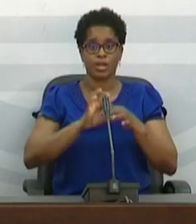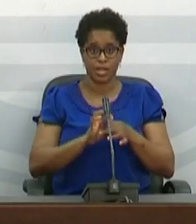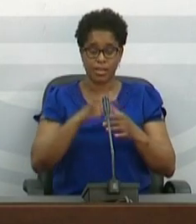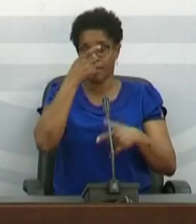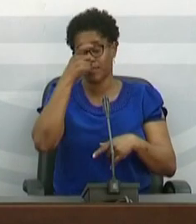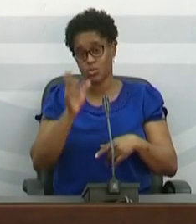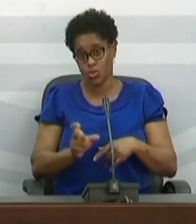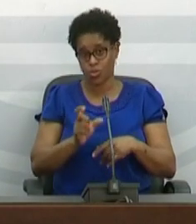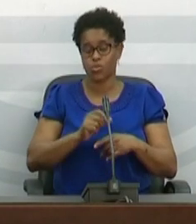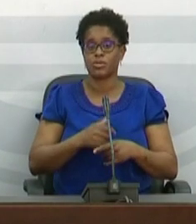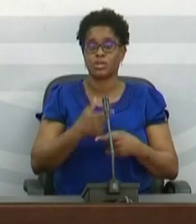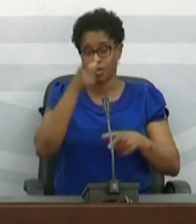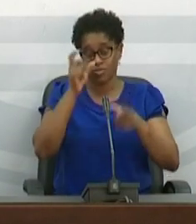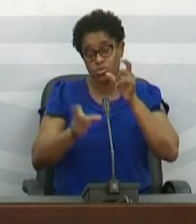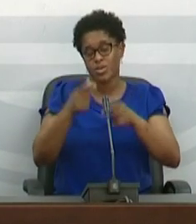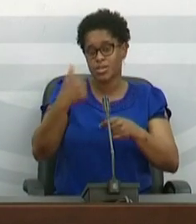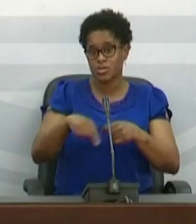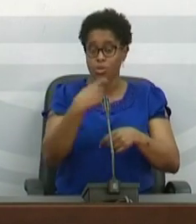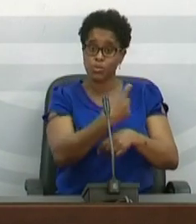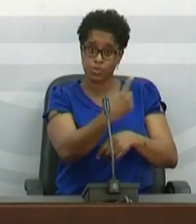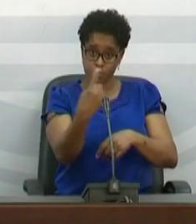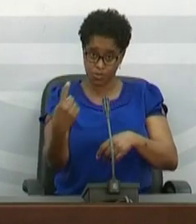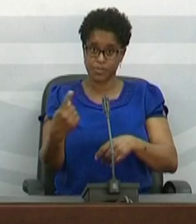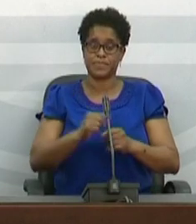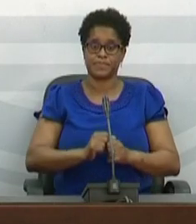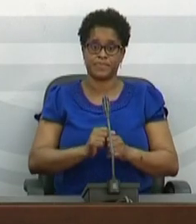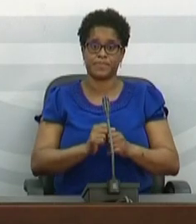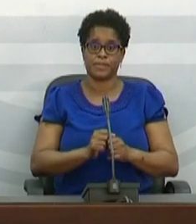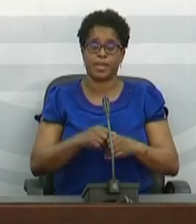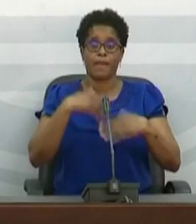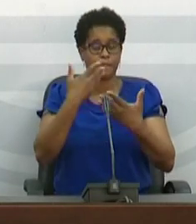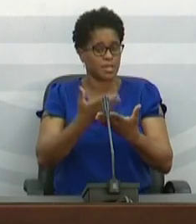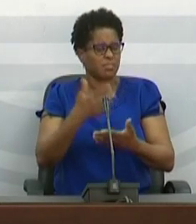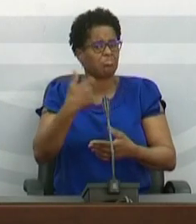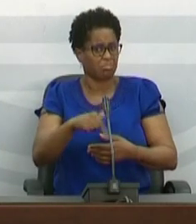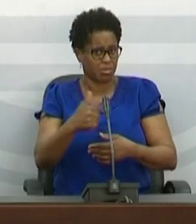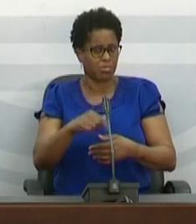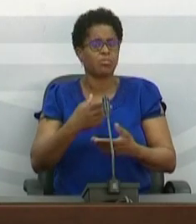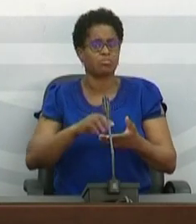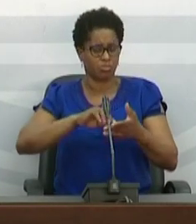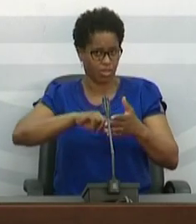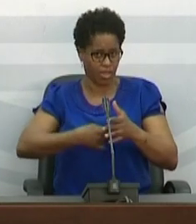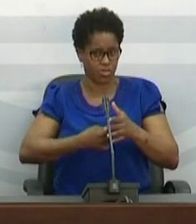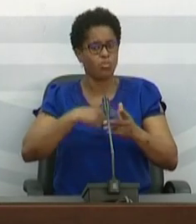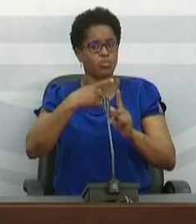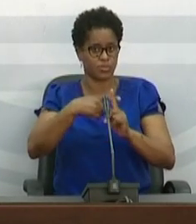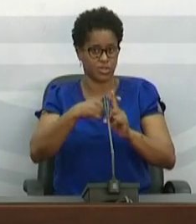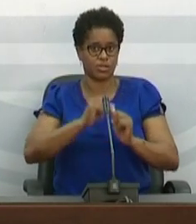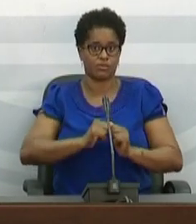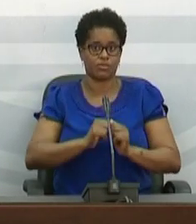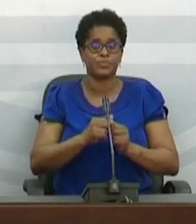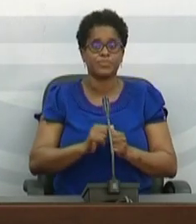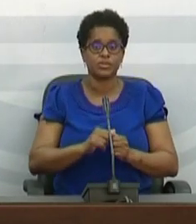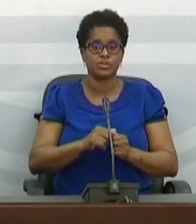a pessoas que estão em regime de isolamento, porque apresentam um teste positivo, ou seja,